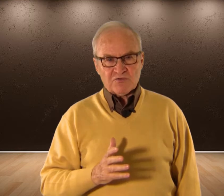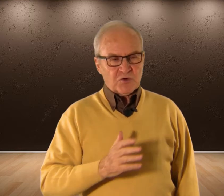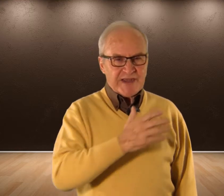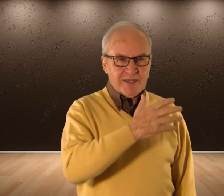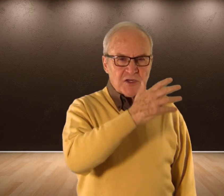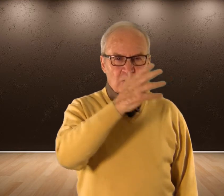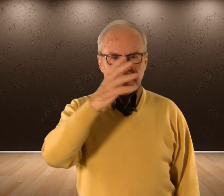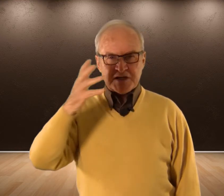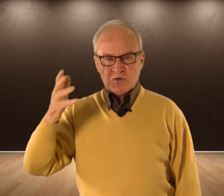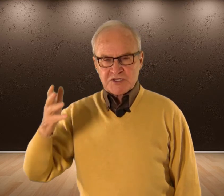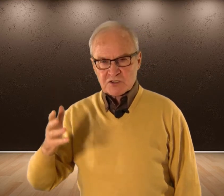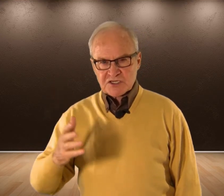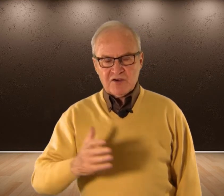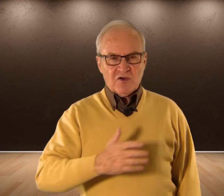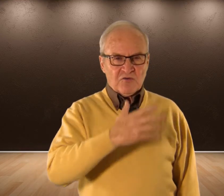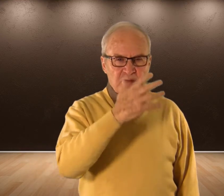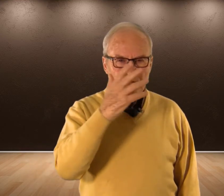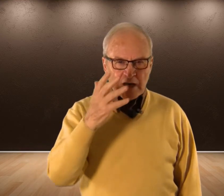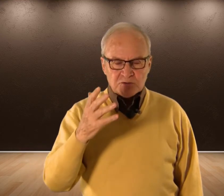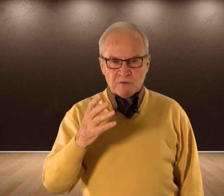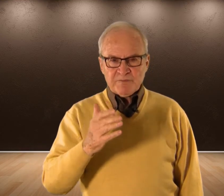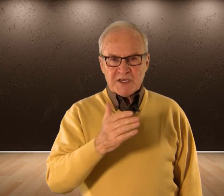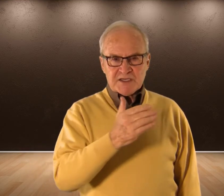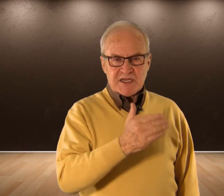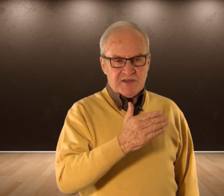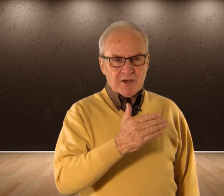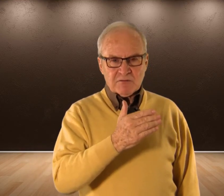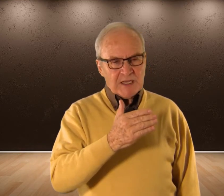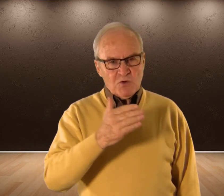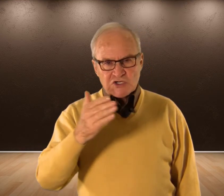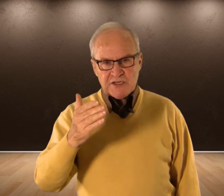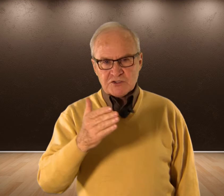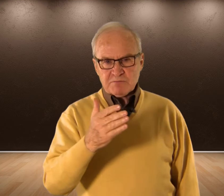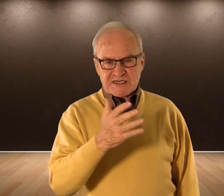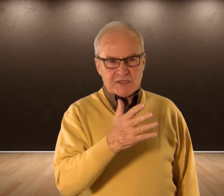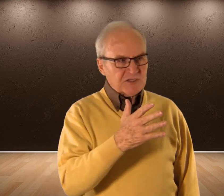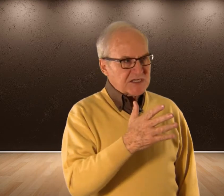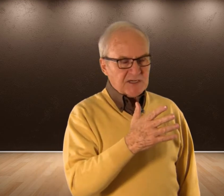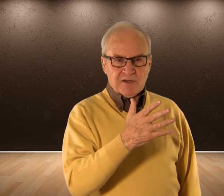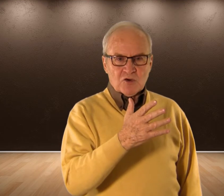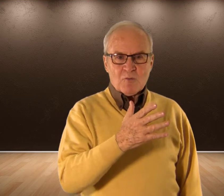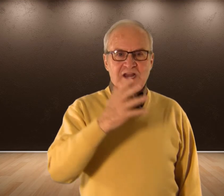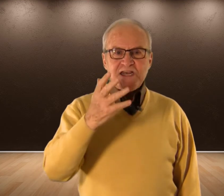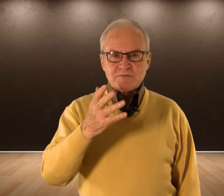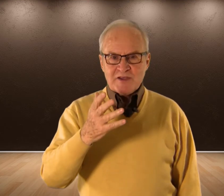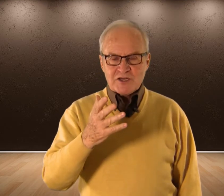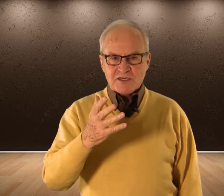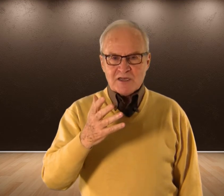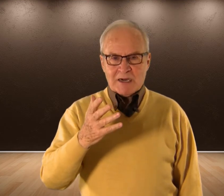Fue cayendo en la cuenta De muchas cosas Fue madurando Se hicieron En unos años Pasaron de ser Como niñas mayores A